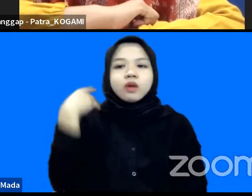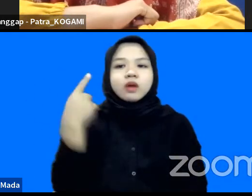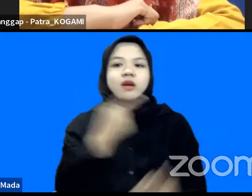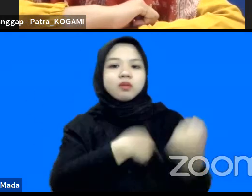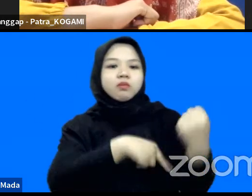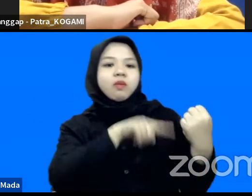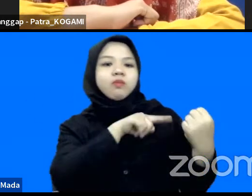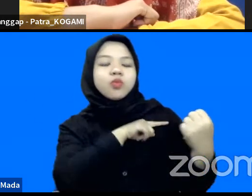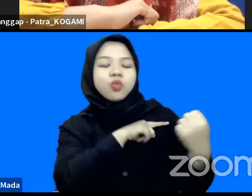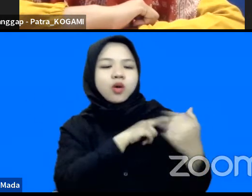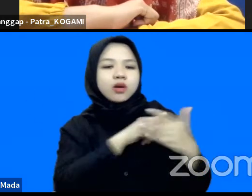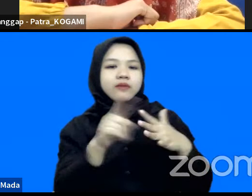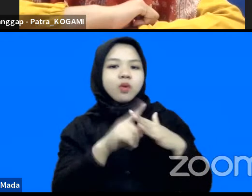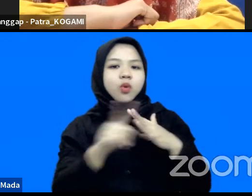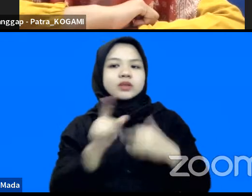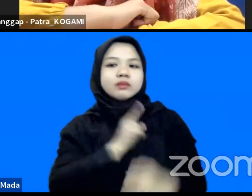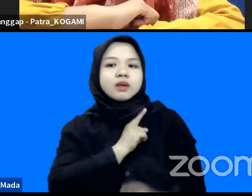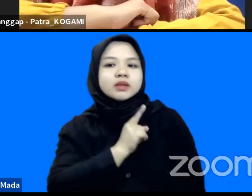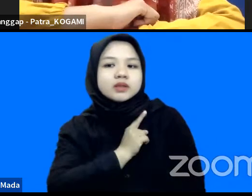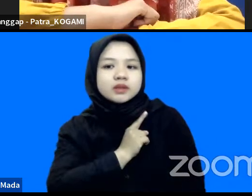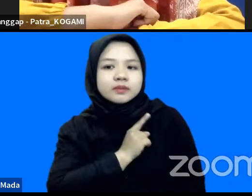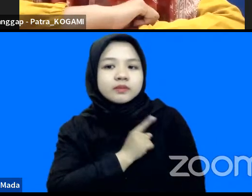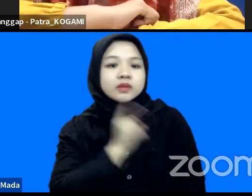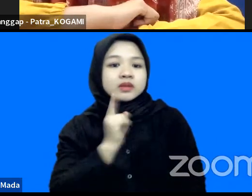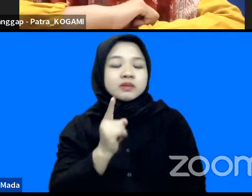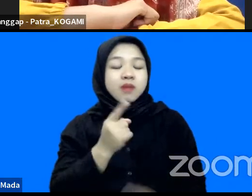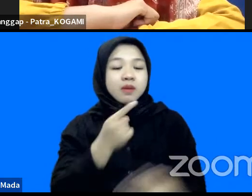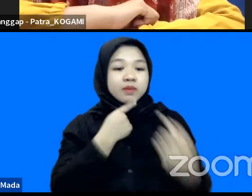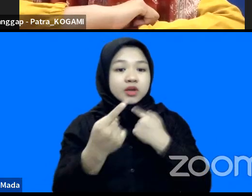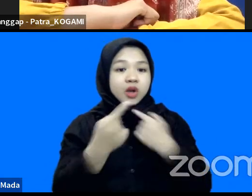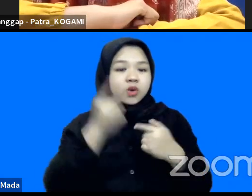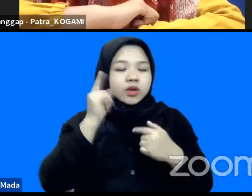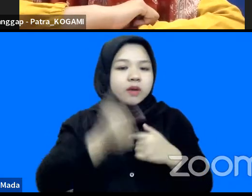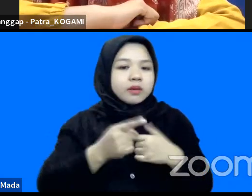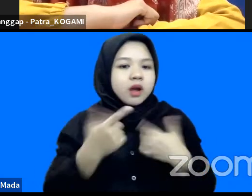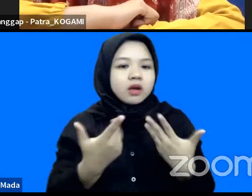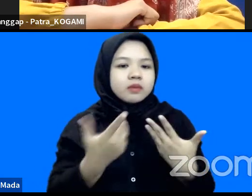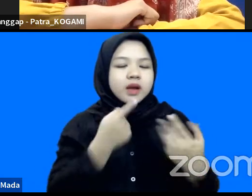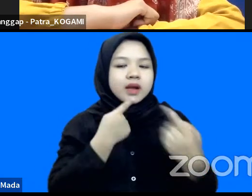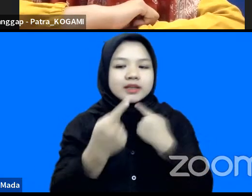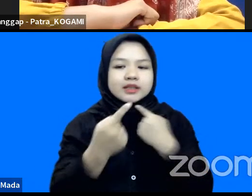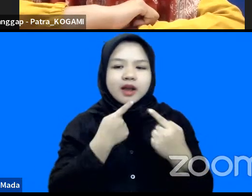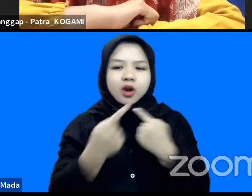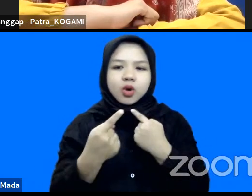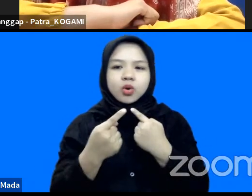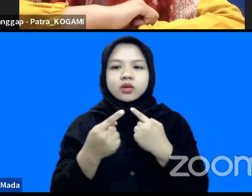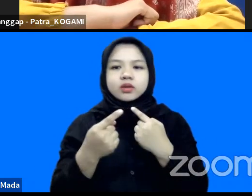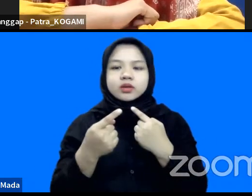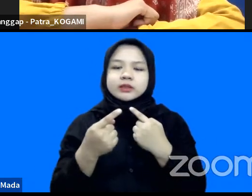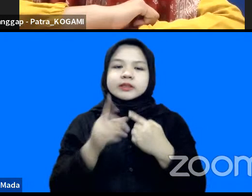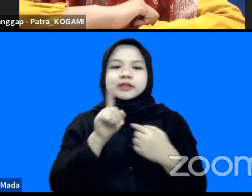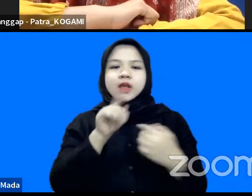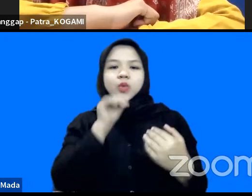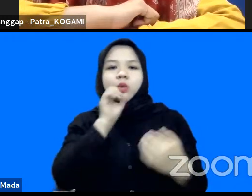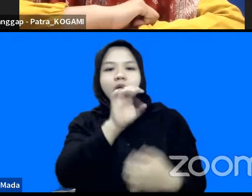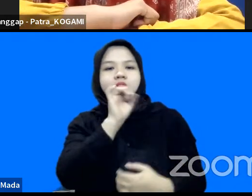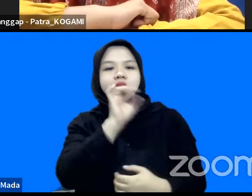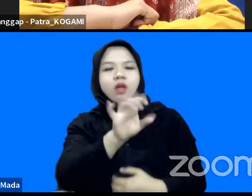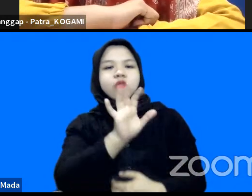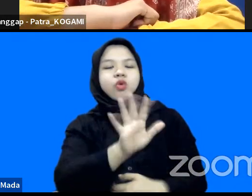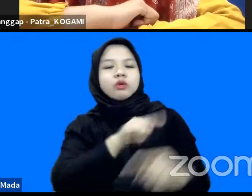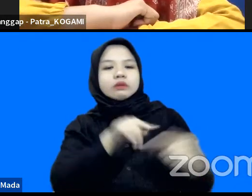kapasitas evakuasi mandiri karena dialog yang terjadi itu adalah dialog yang kanonikal atas satu arah tidak